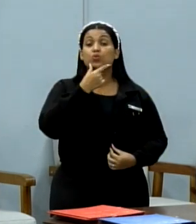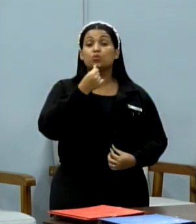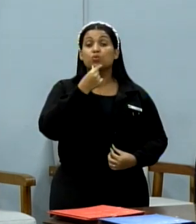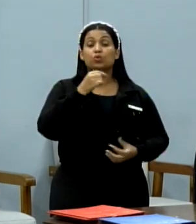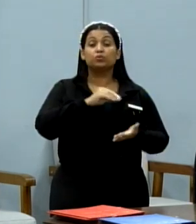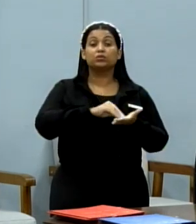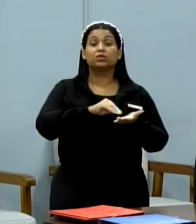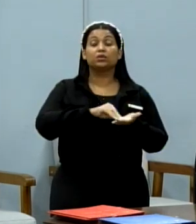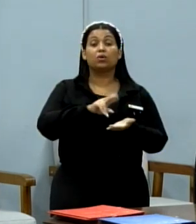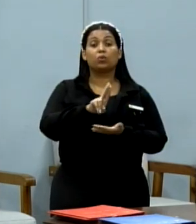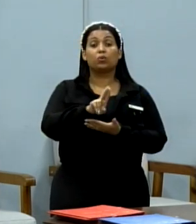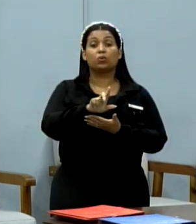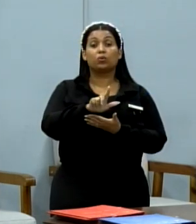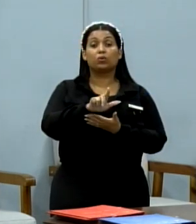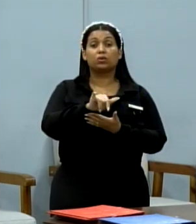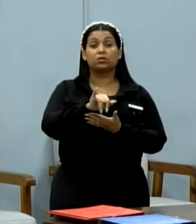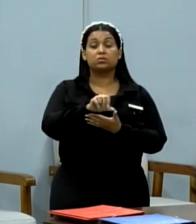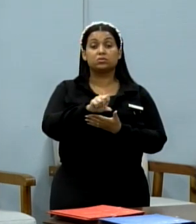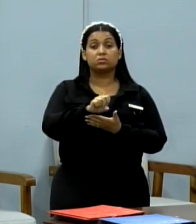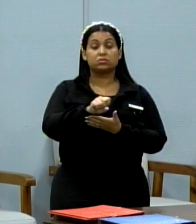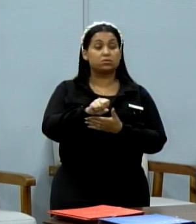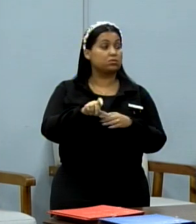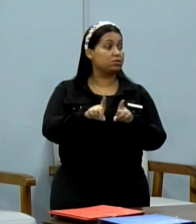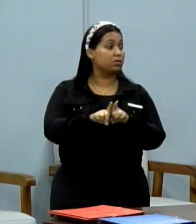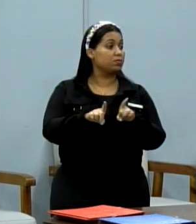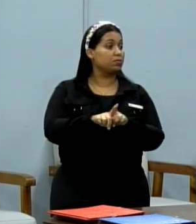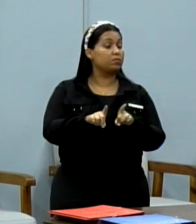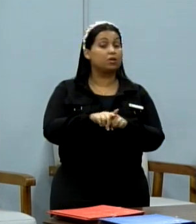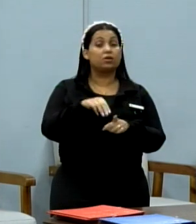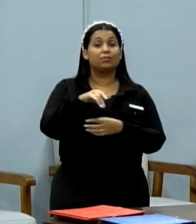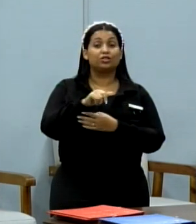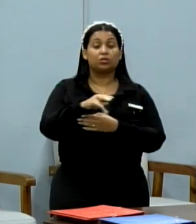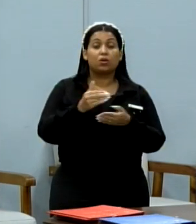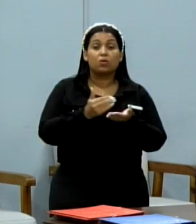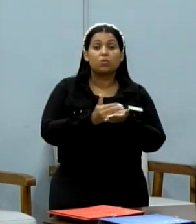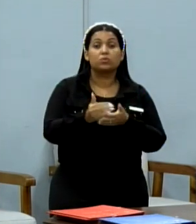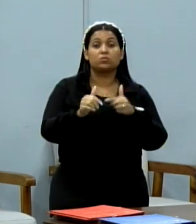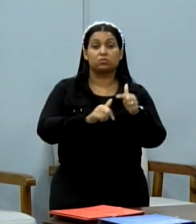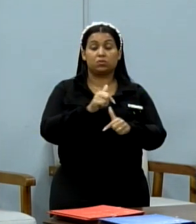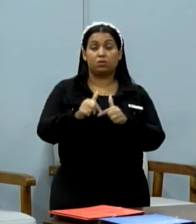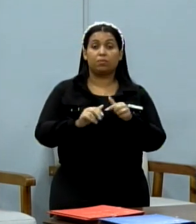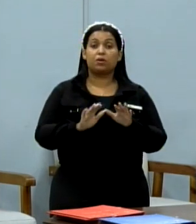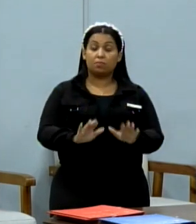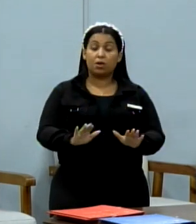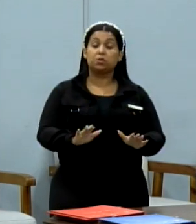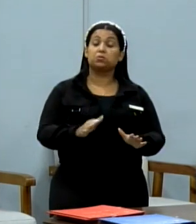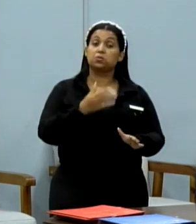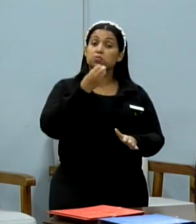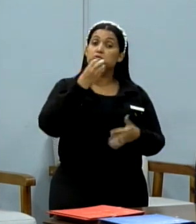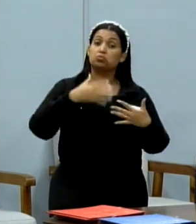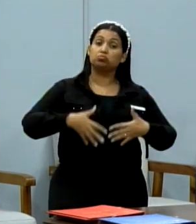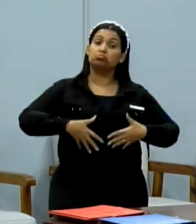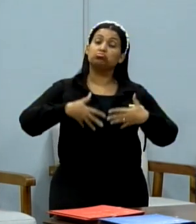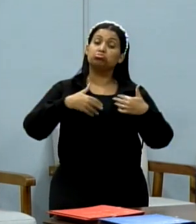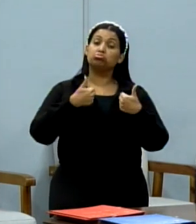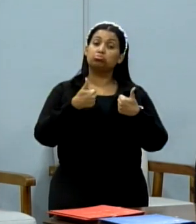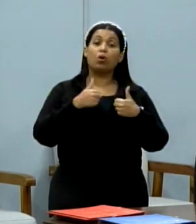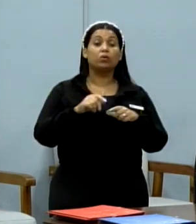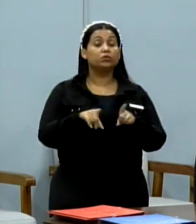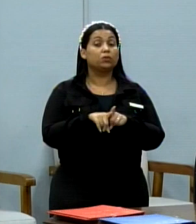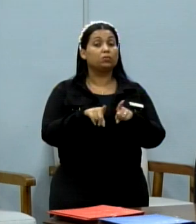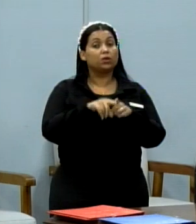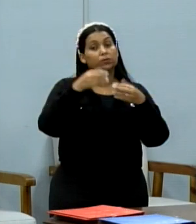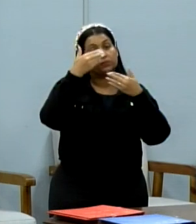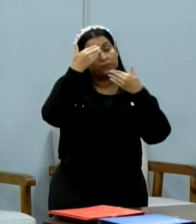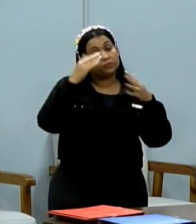do Marcão, da Maria Paula, do seu Martinelli também, que começou há pouco tempo lá os trabalhos, mas tem sido muito satisfatório, agradecer